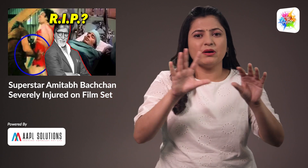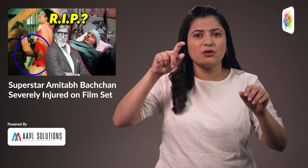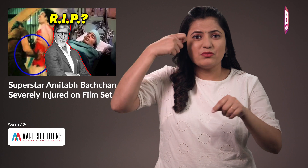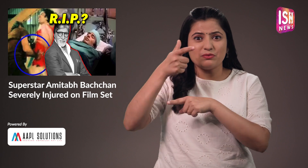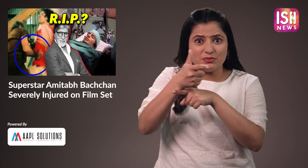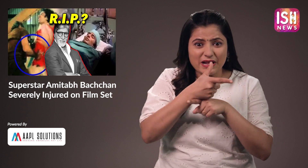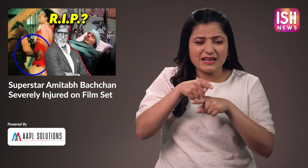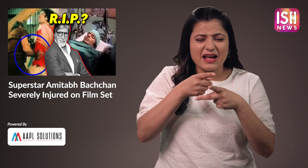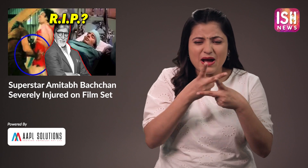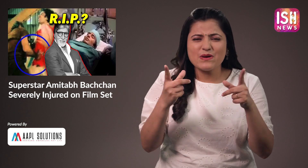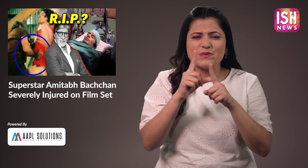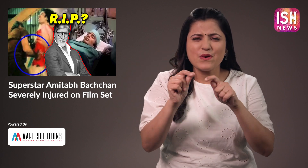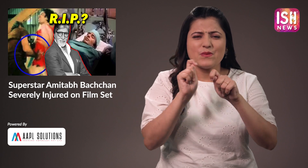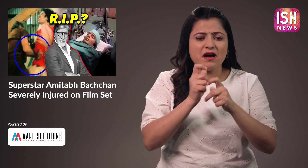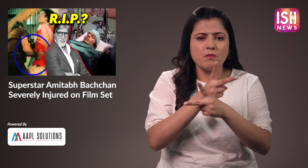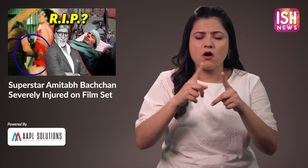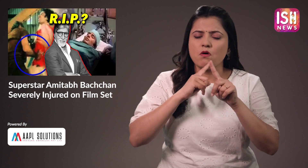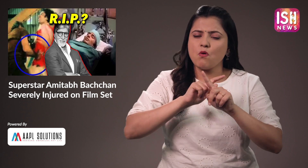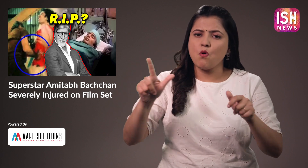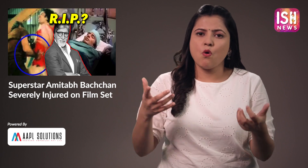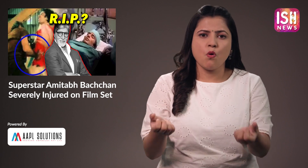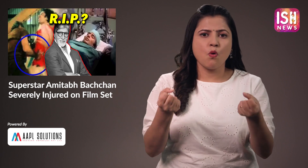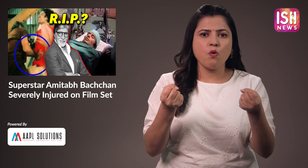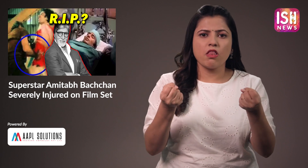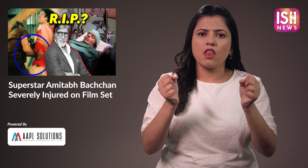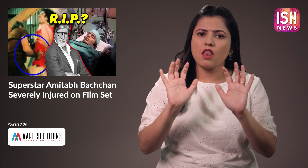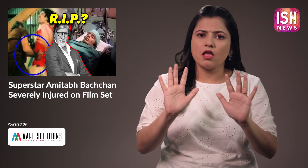मेरे ठीक होने तक सारी शूटिंग रोक दी गई है